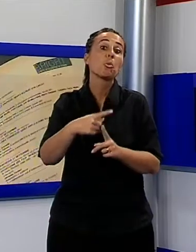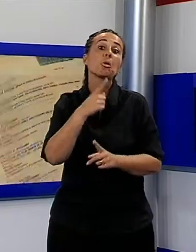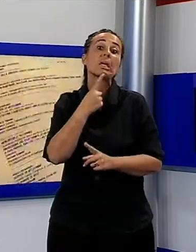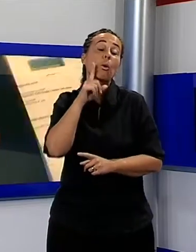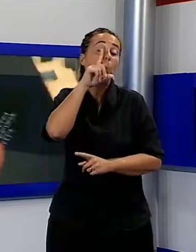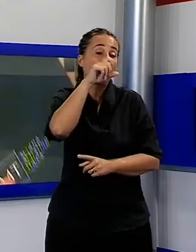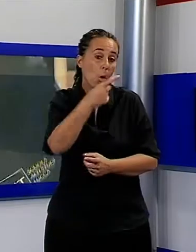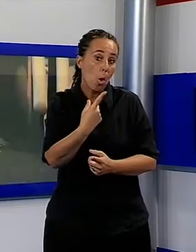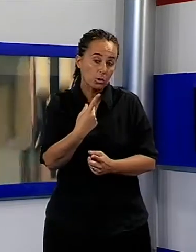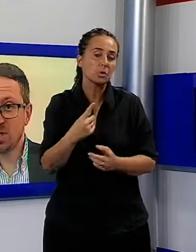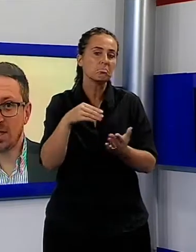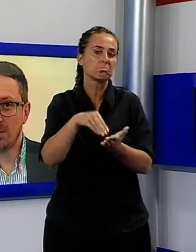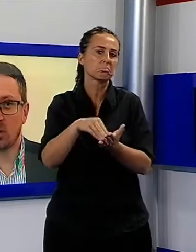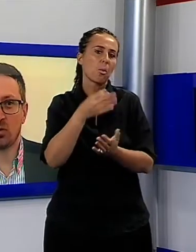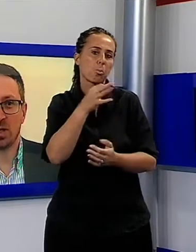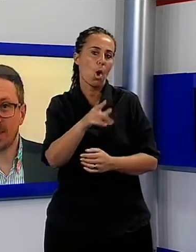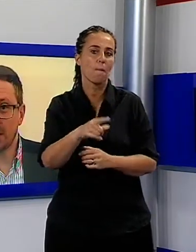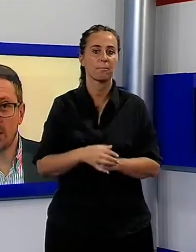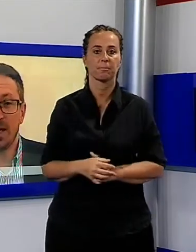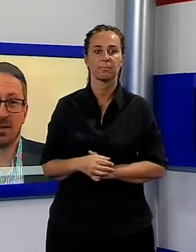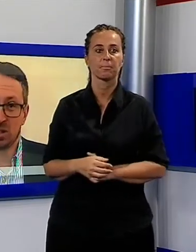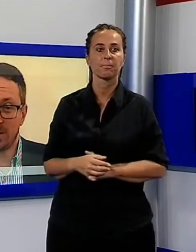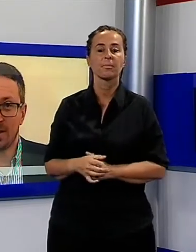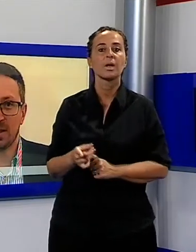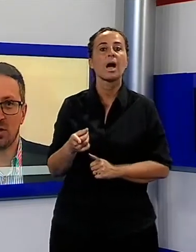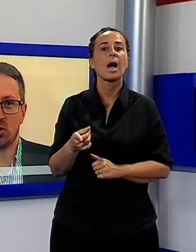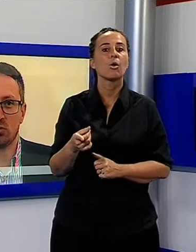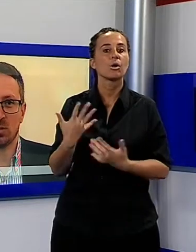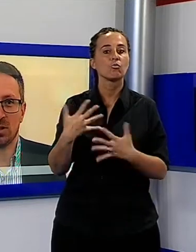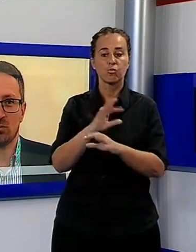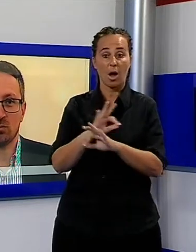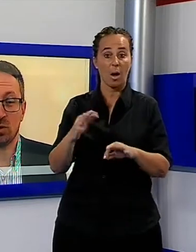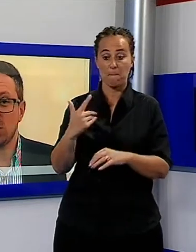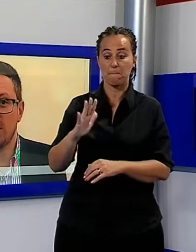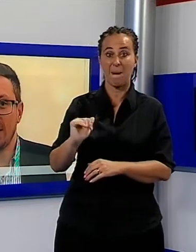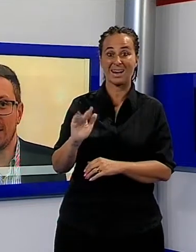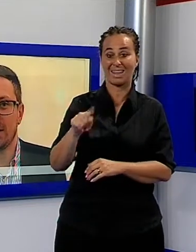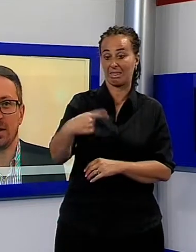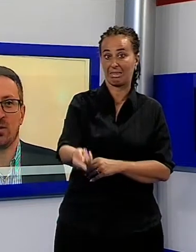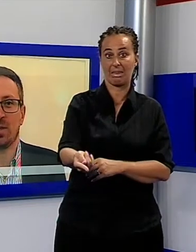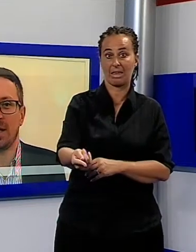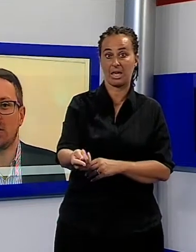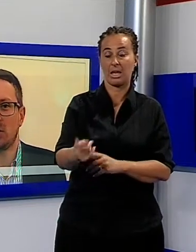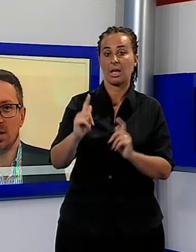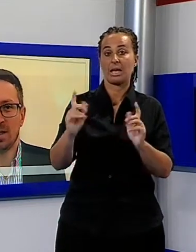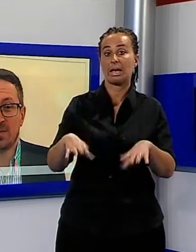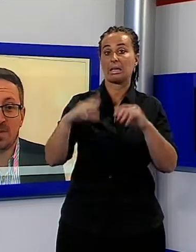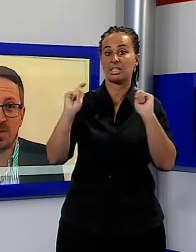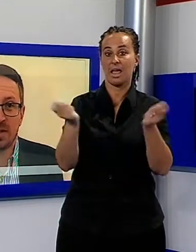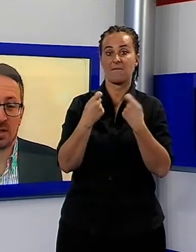della ricerca. Incominceremo con Aspettando Bright già da martedì con moltissimi eventi che copriranno i temi principali della